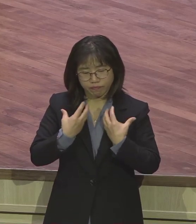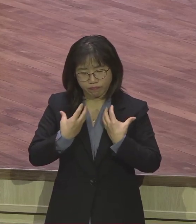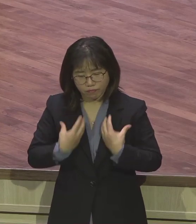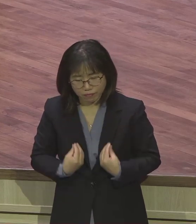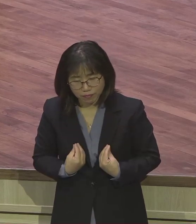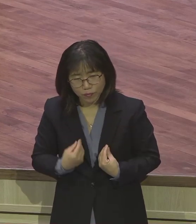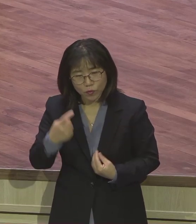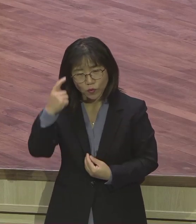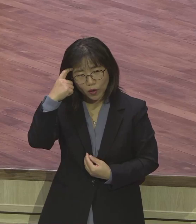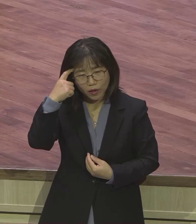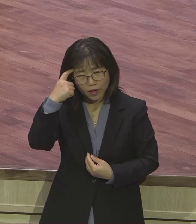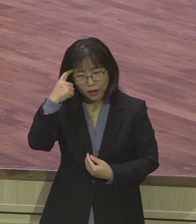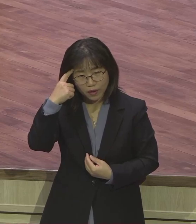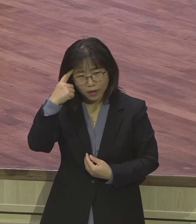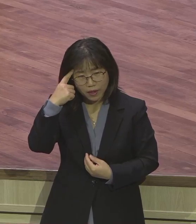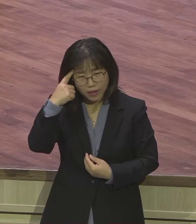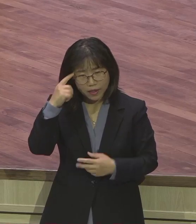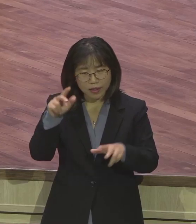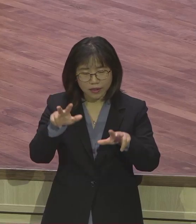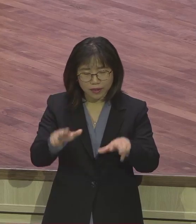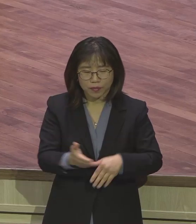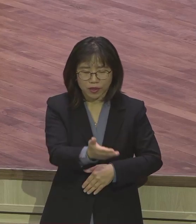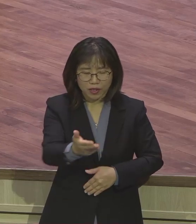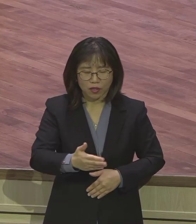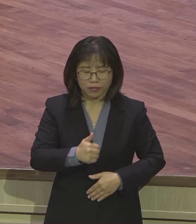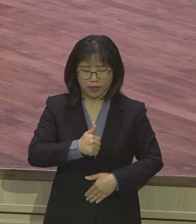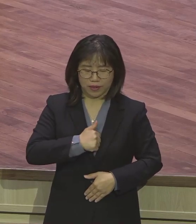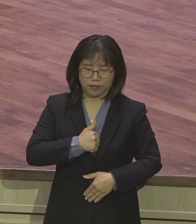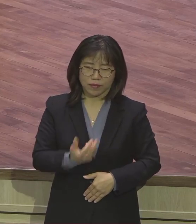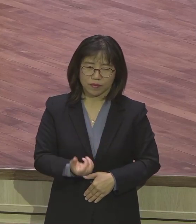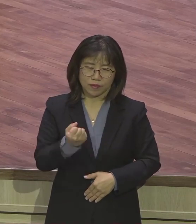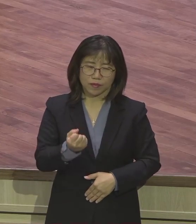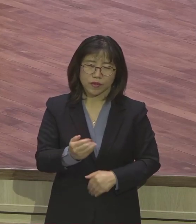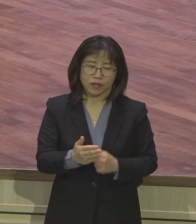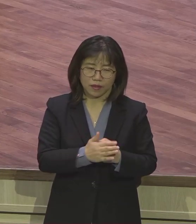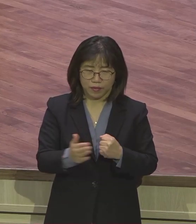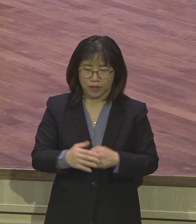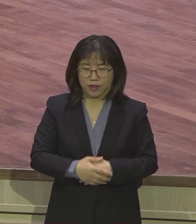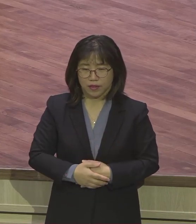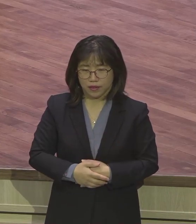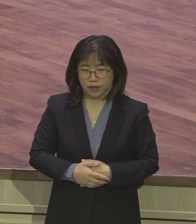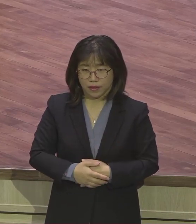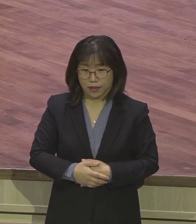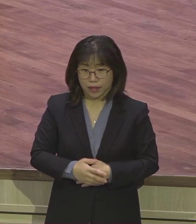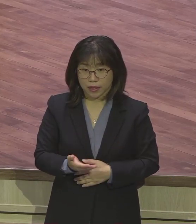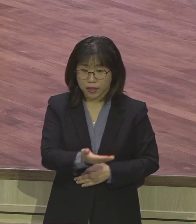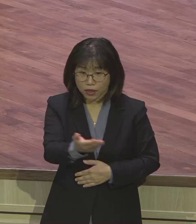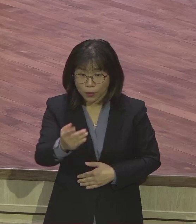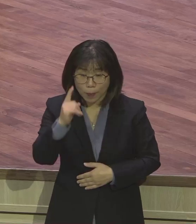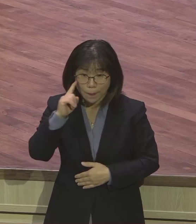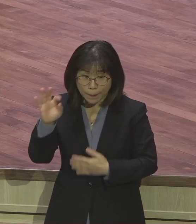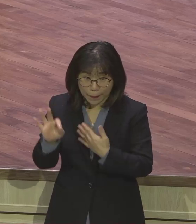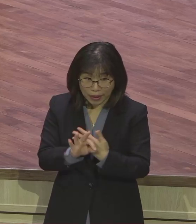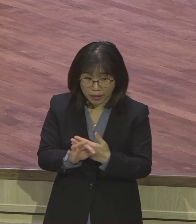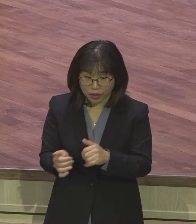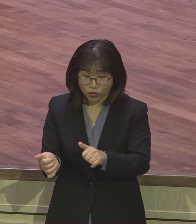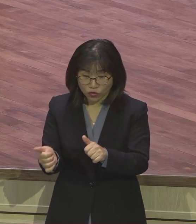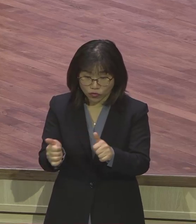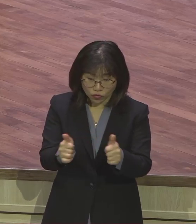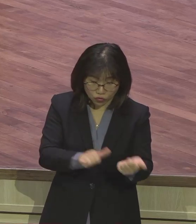무슨 그런 게 있어요. 죽었는데. 빨빨 살아있으니까 그런 거예요. 뭐 시험 들어요. 건방지게. 뭐 한 게 있다고 시험